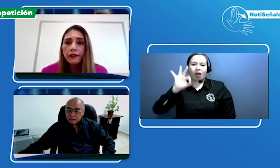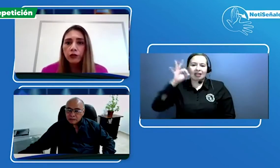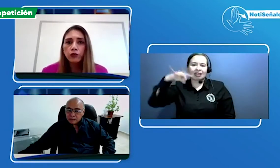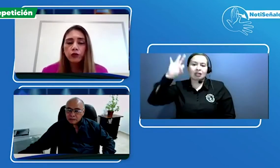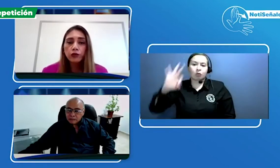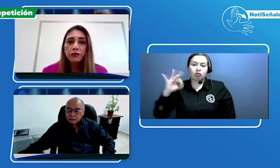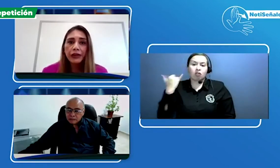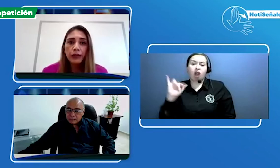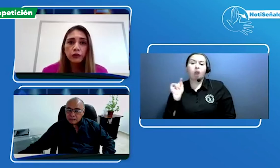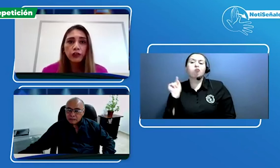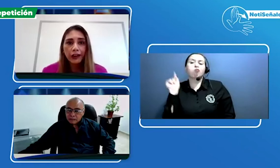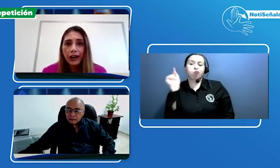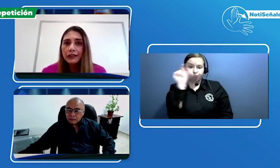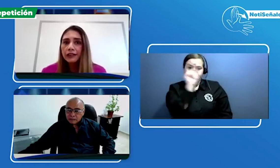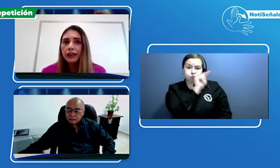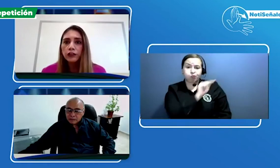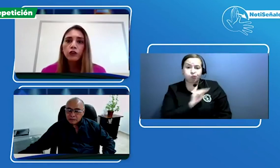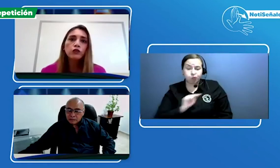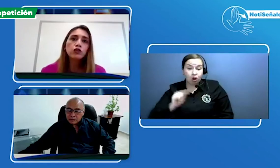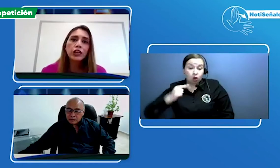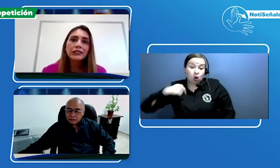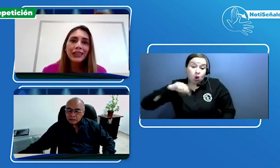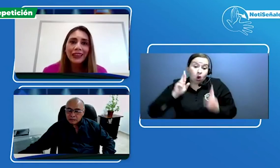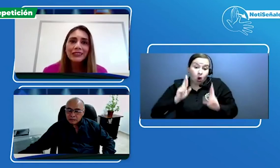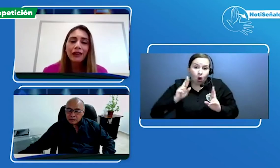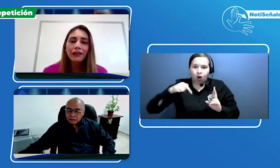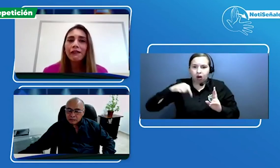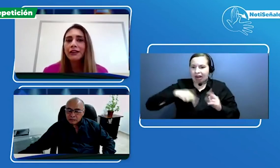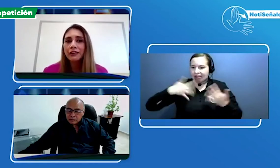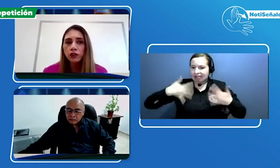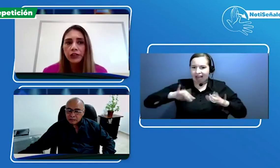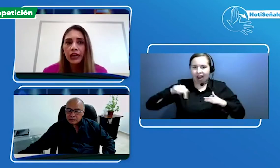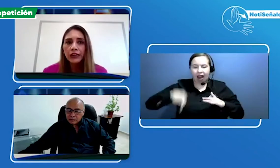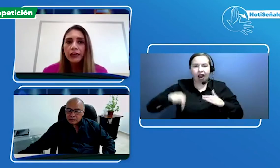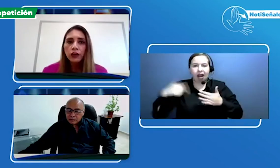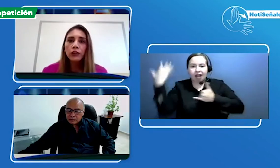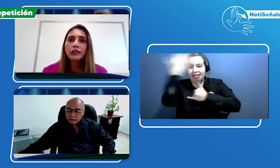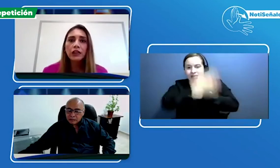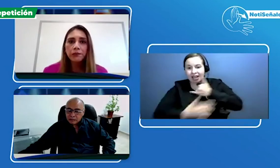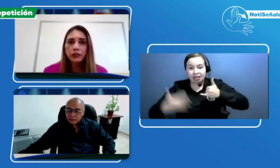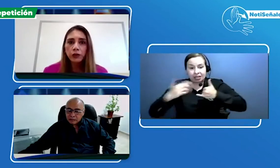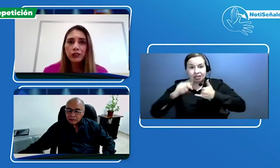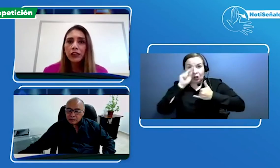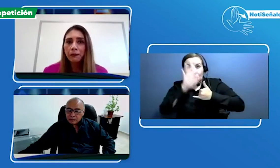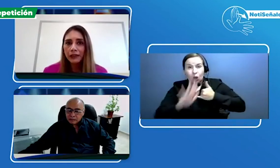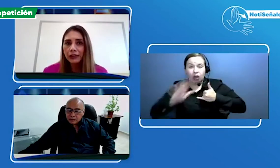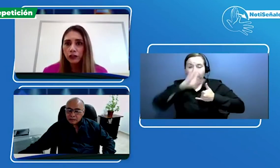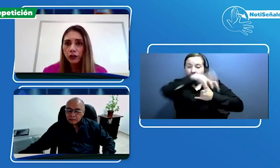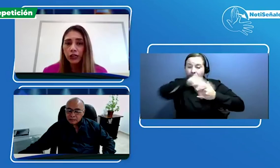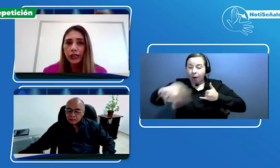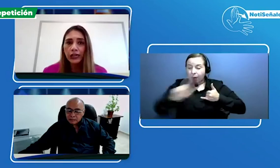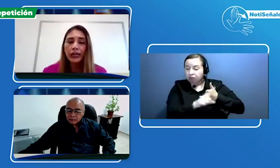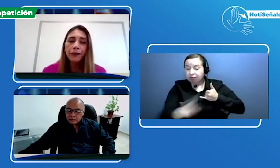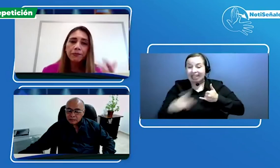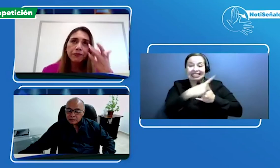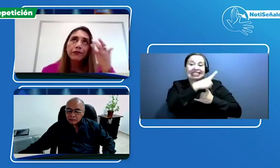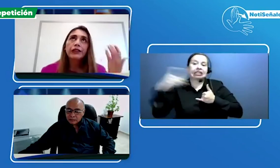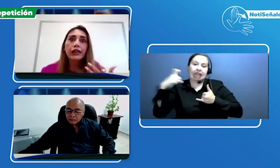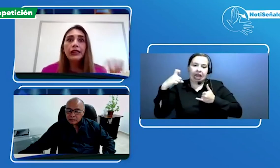Nosotros esperamos cerrar este área con 100 sedes a nivel nacional con el servicio de interpretación en